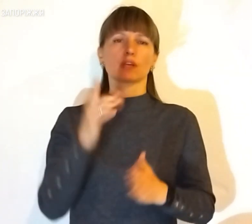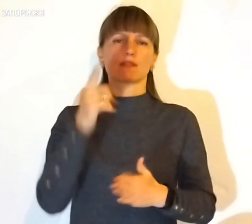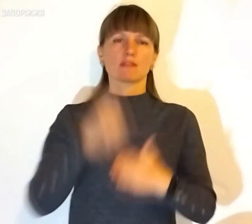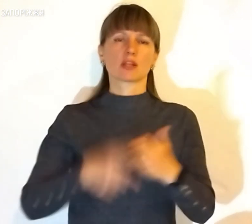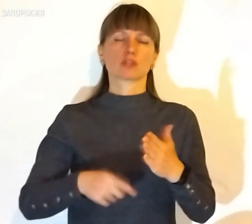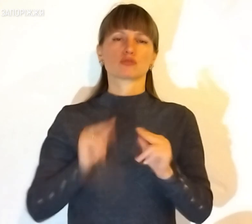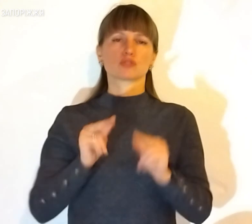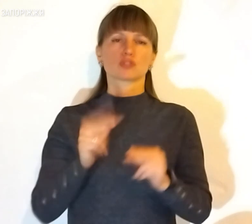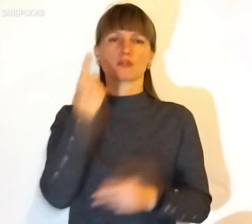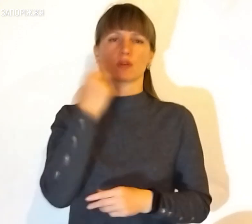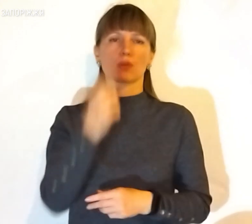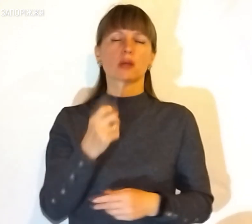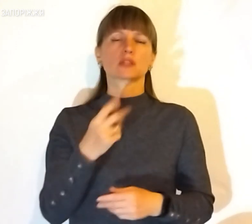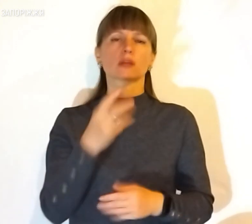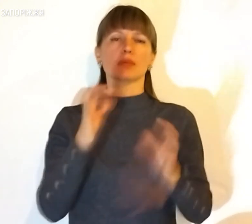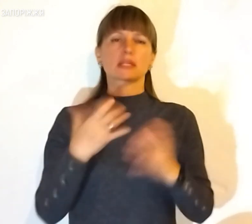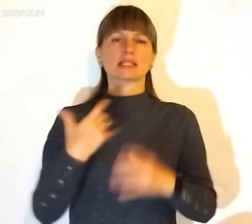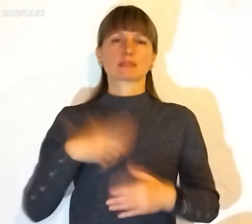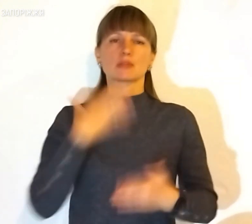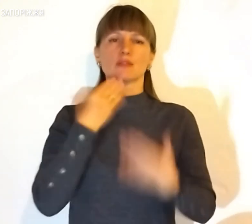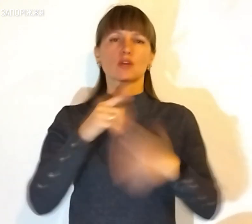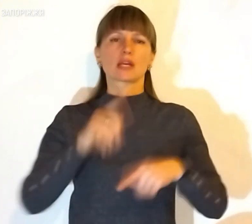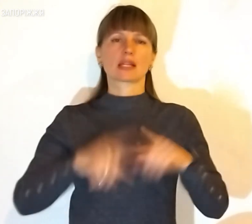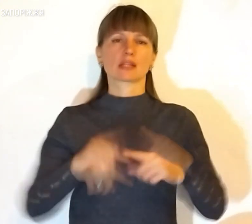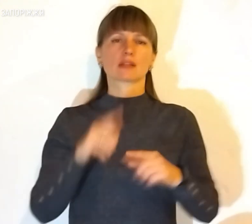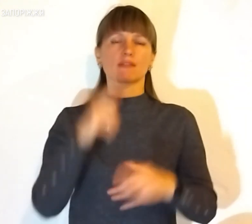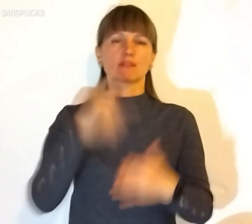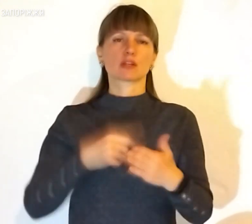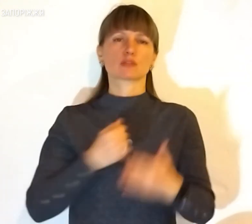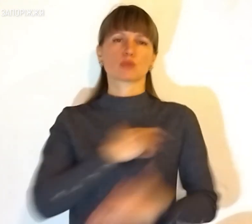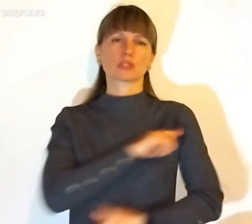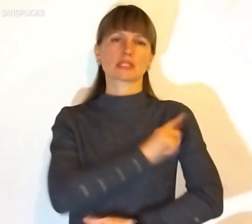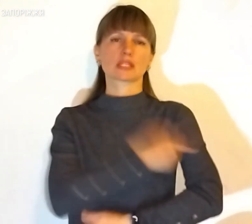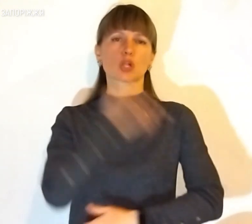інформацію. Бажіть себе та своїх рідних та віримо в спроїні сили України.